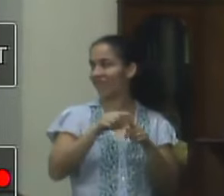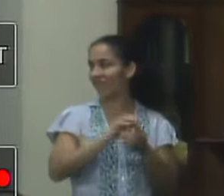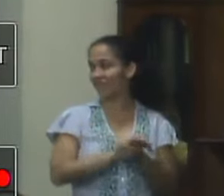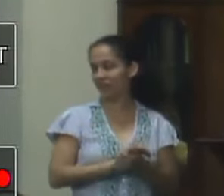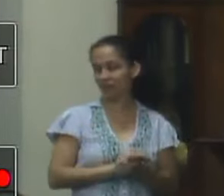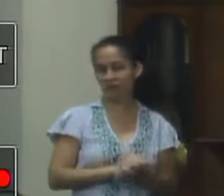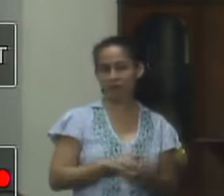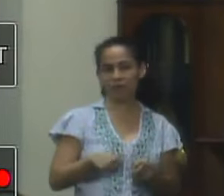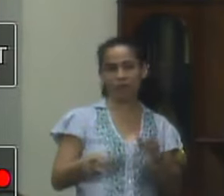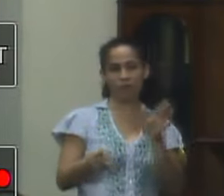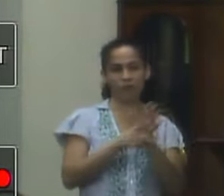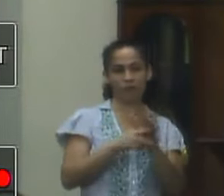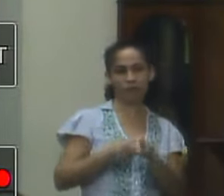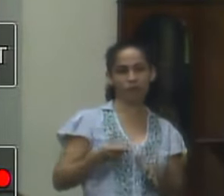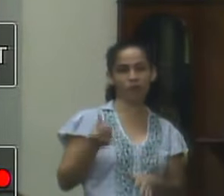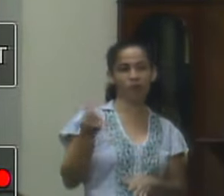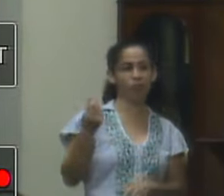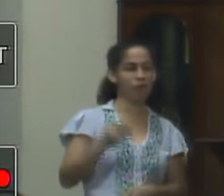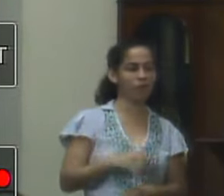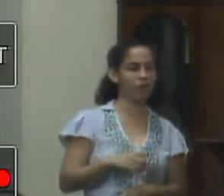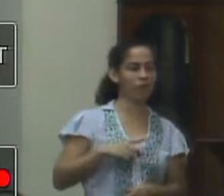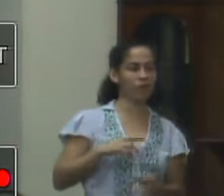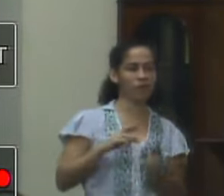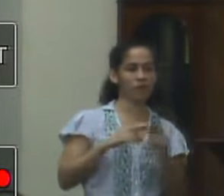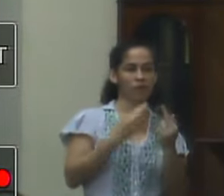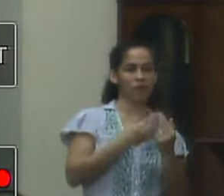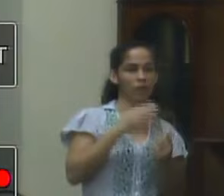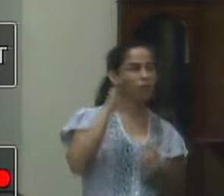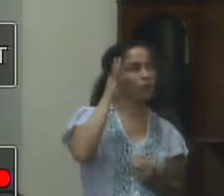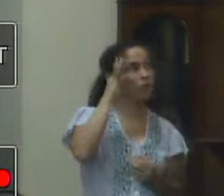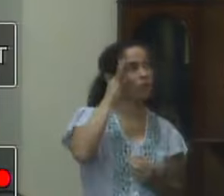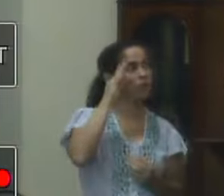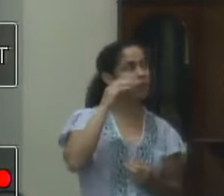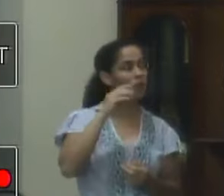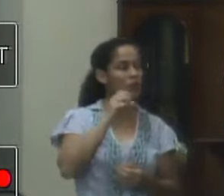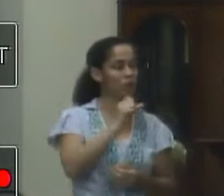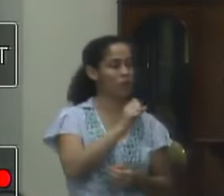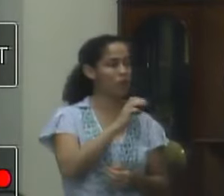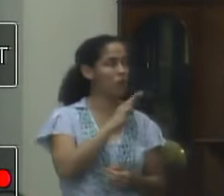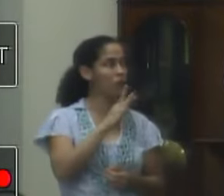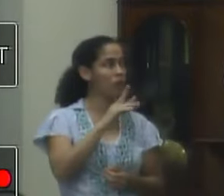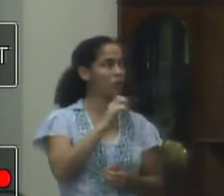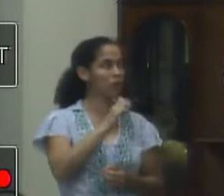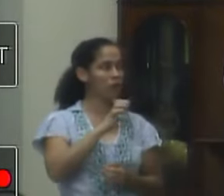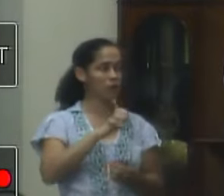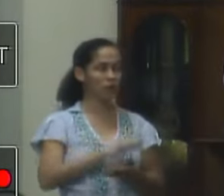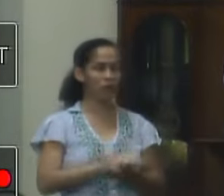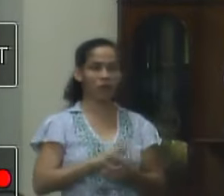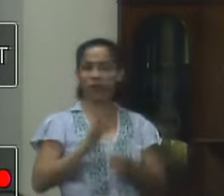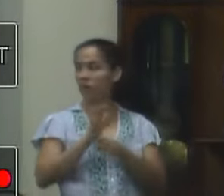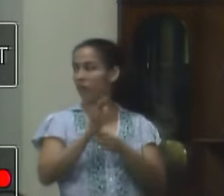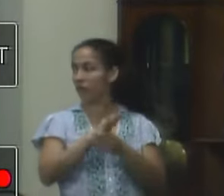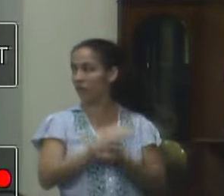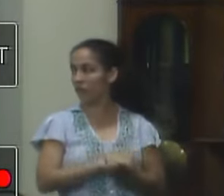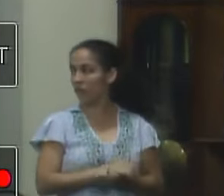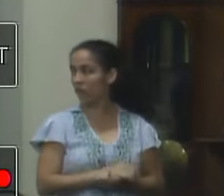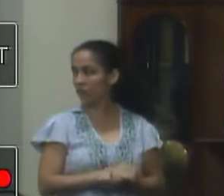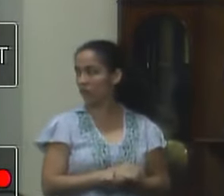seus recursos próprios e vamos ter na reunião de quarta-feira eu vou levar uma pessoa do Sebrae para ajudá-los nessas